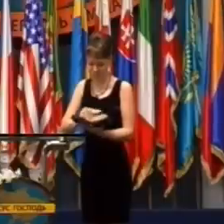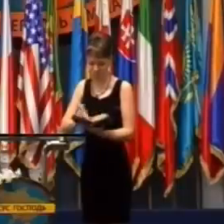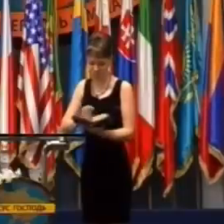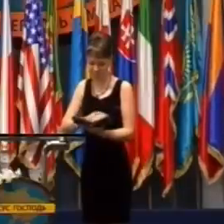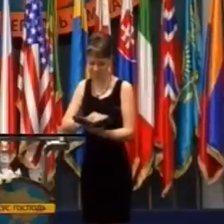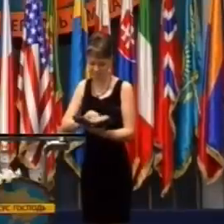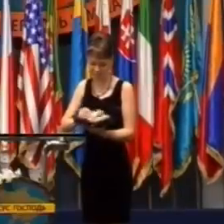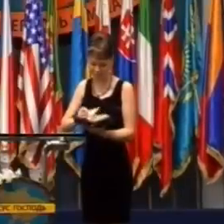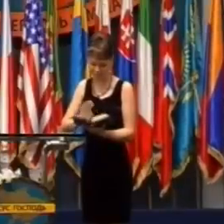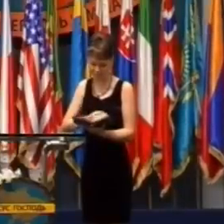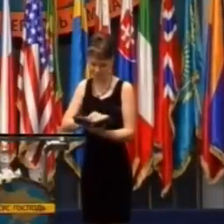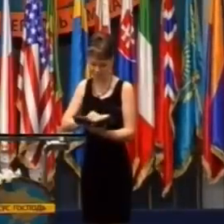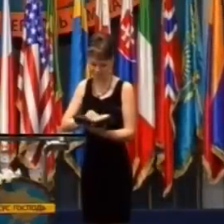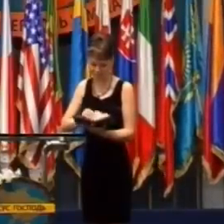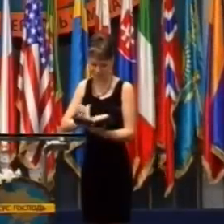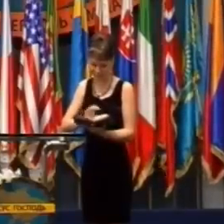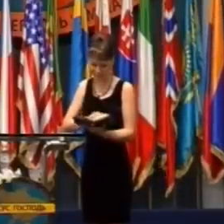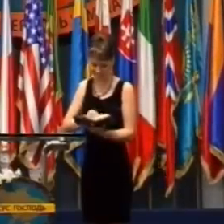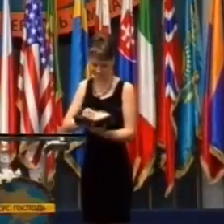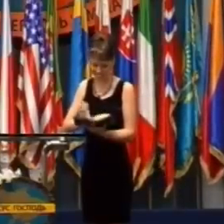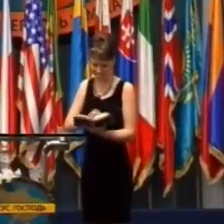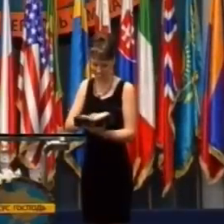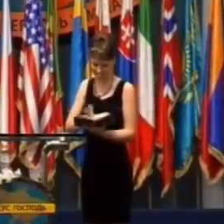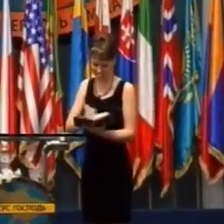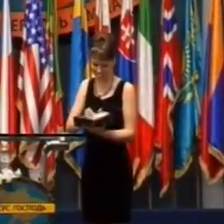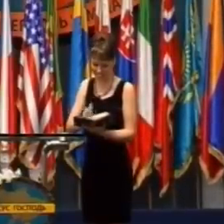Pozrite sa do Efežanom 3. kapitoli.